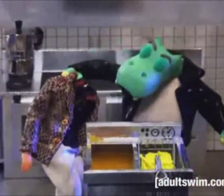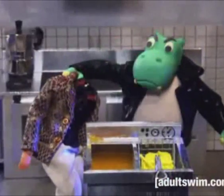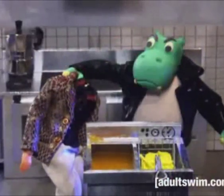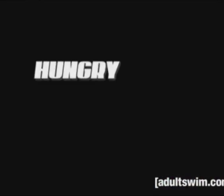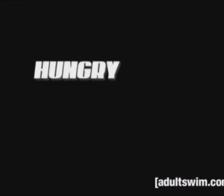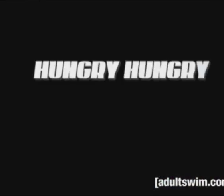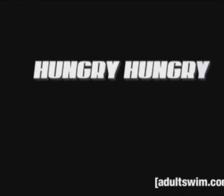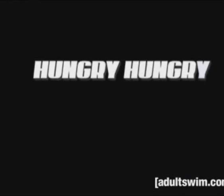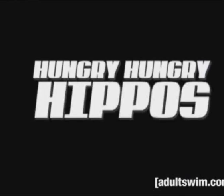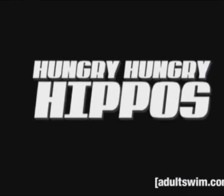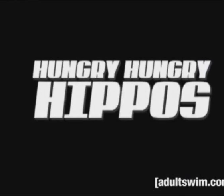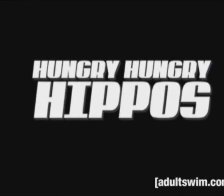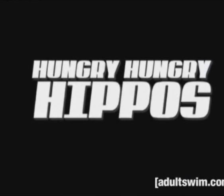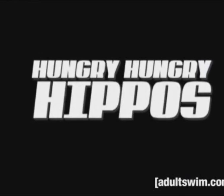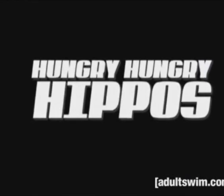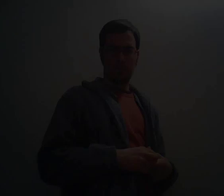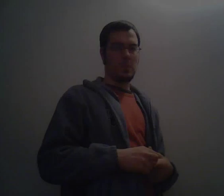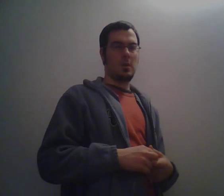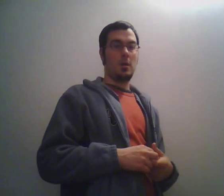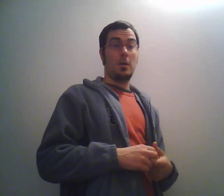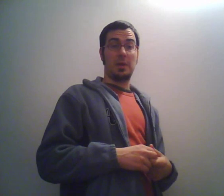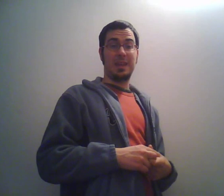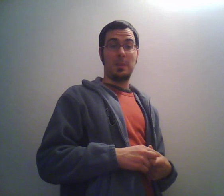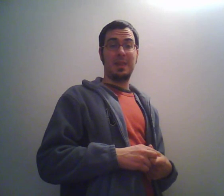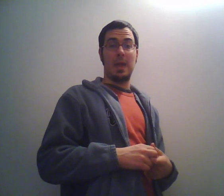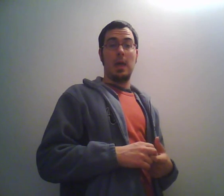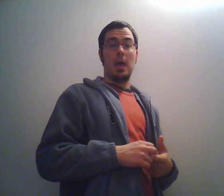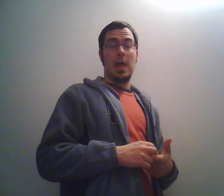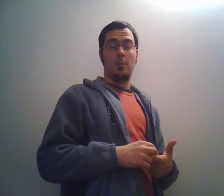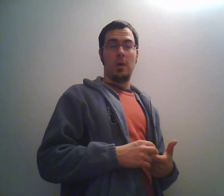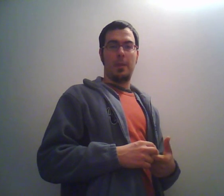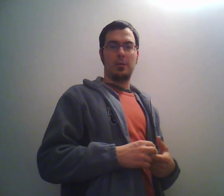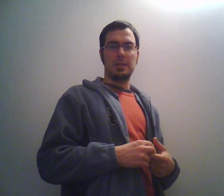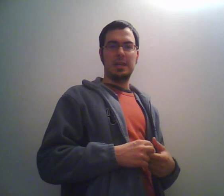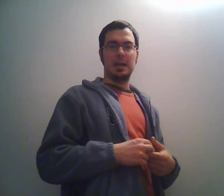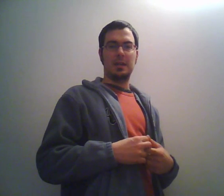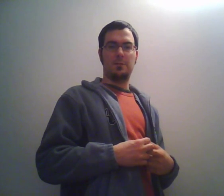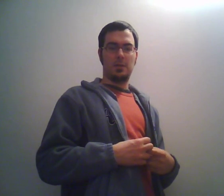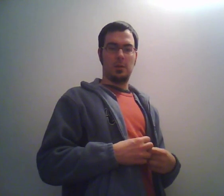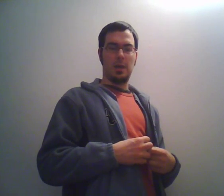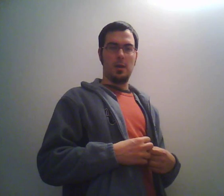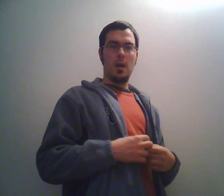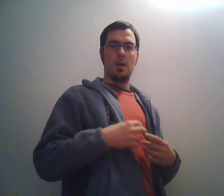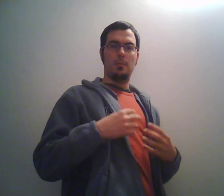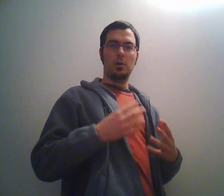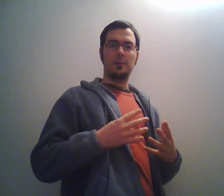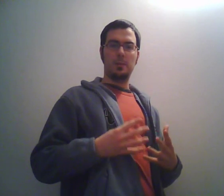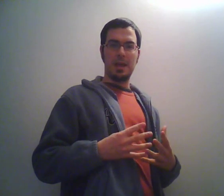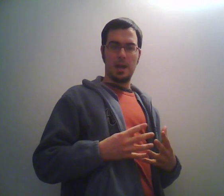hungry hungry hippo! praticamente è una parodia del fatto che molti filmmaker